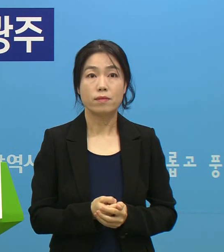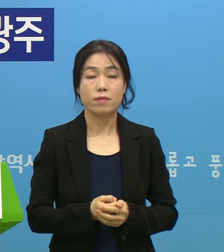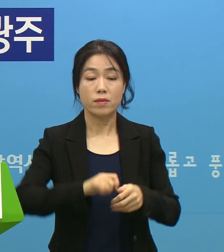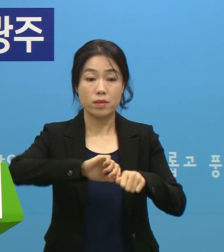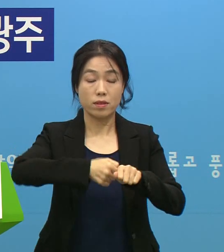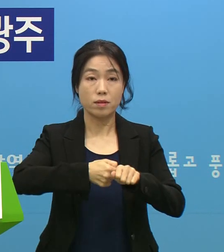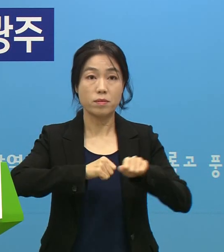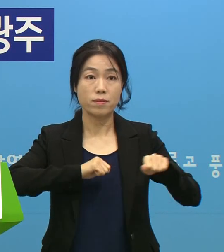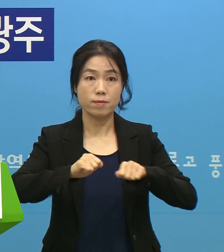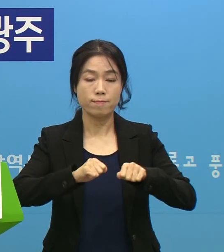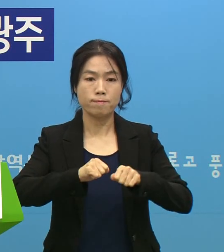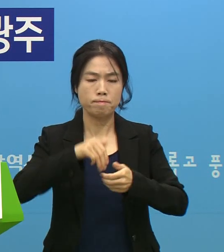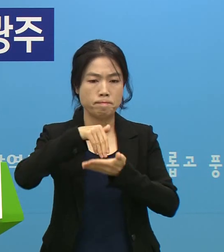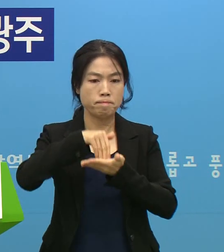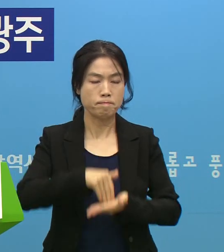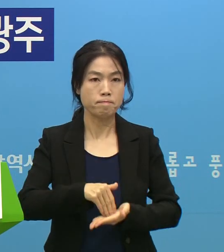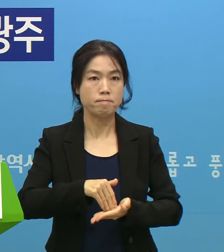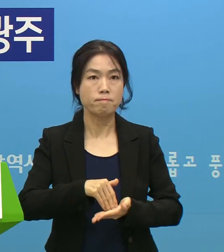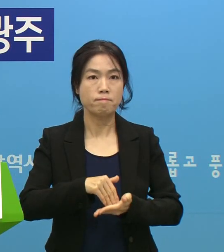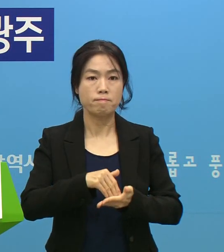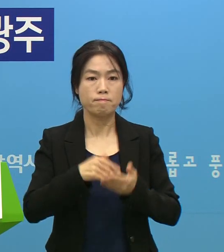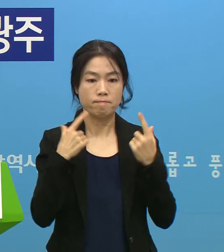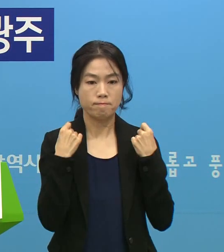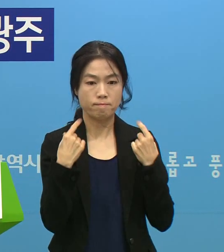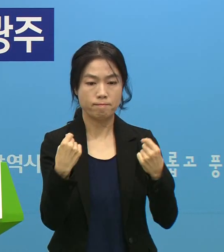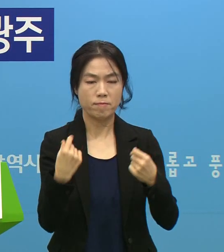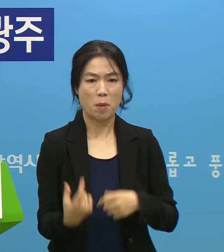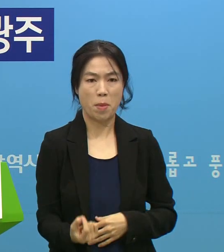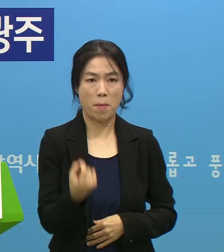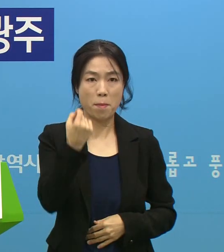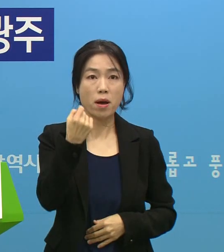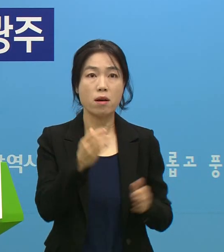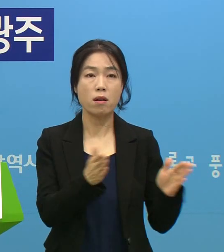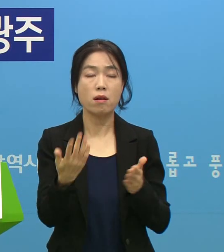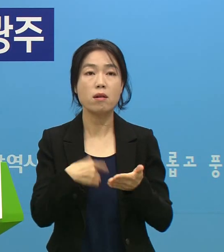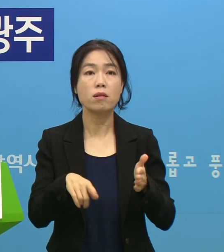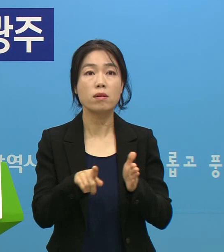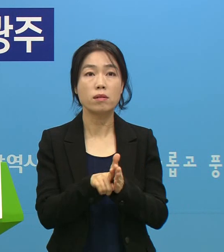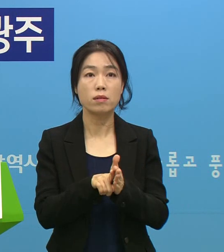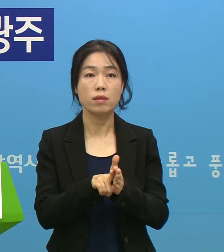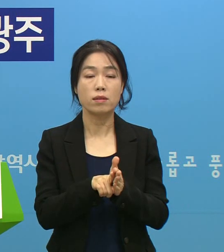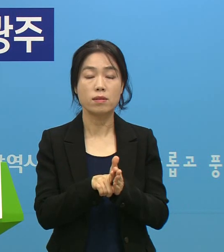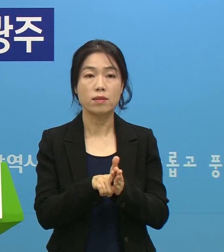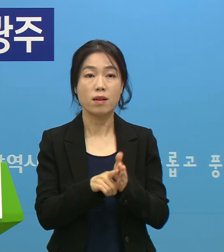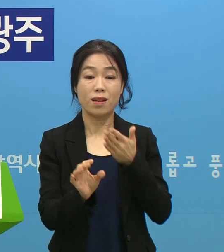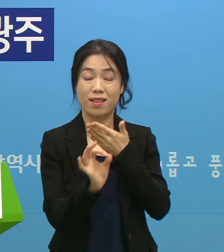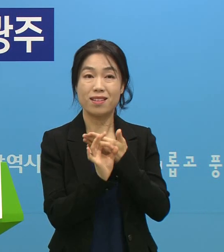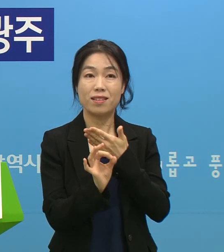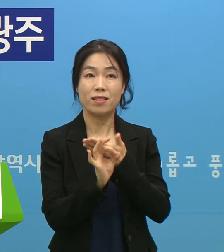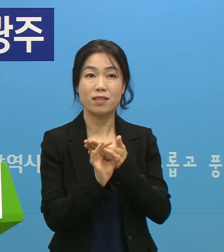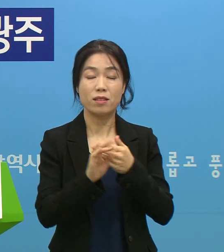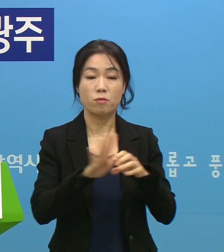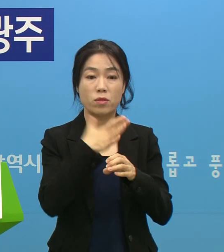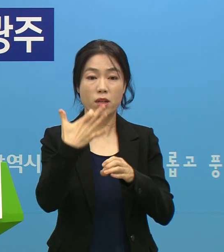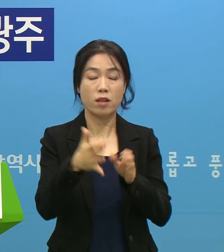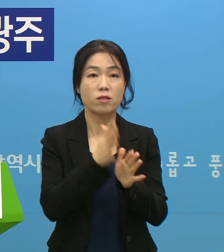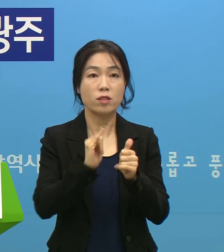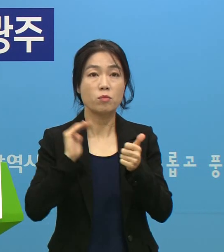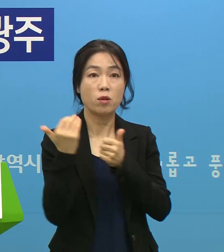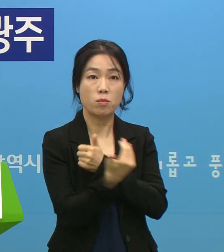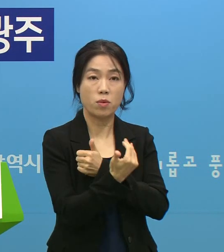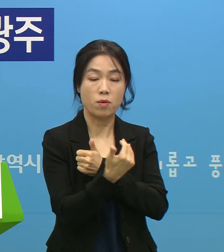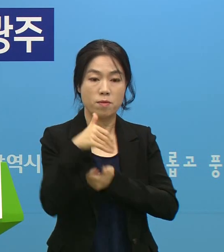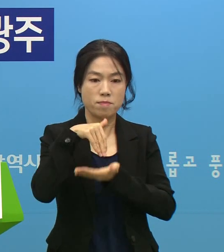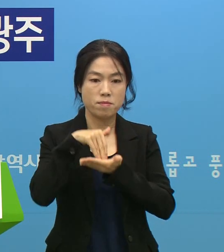처벌 조치의 엄정성, 율간성, 신속성 확보 등을 위해서 가칭 코로나19 시민보호